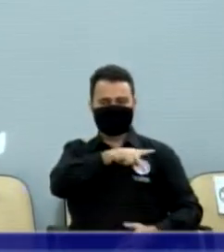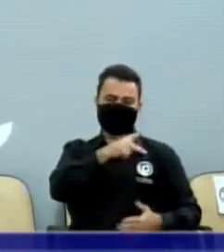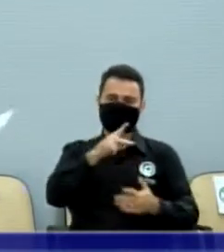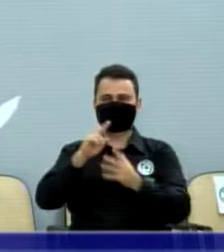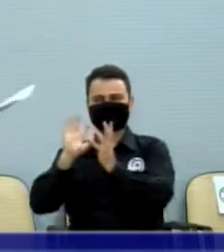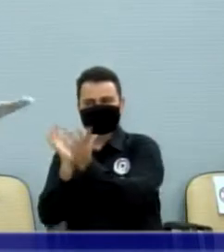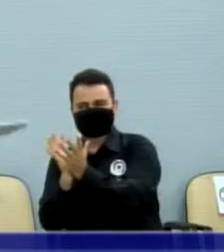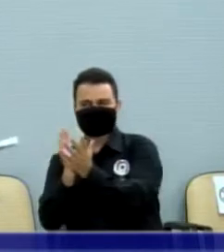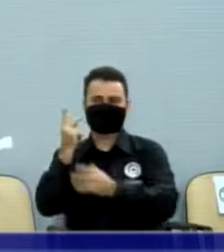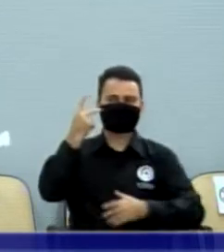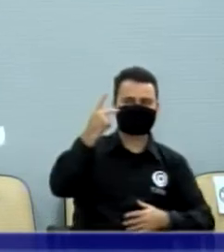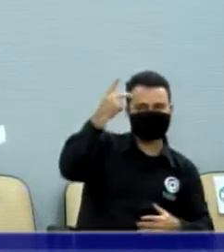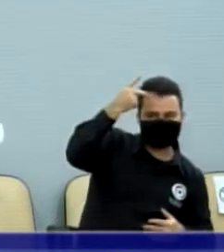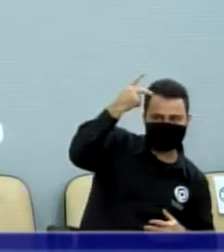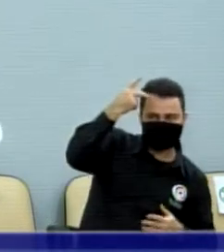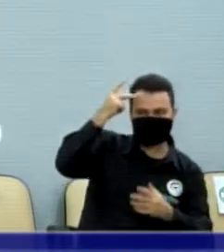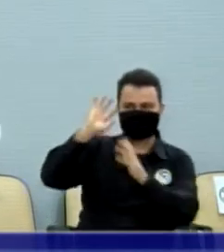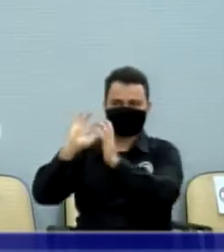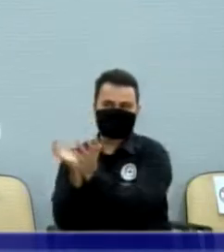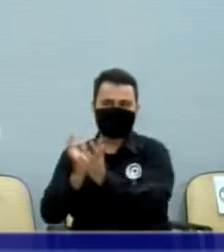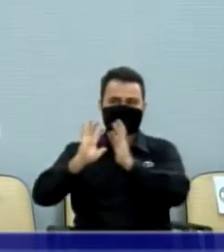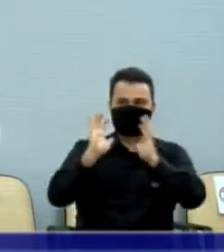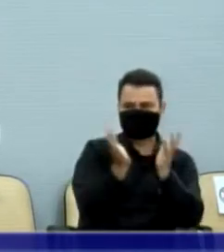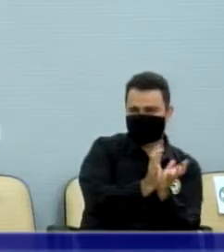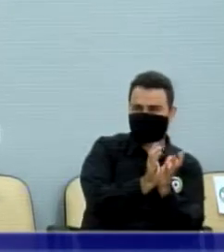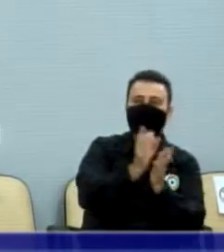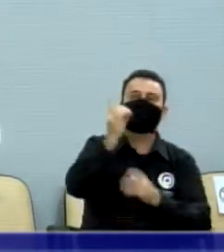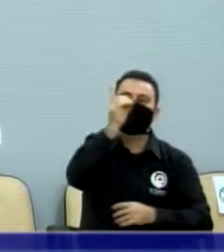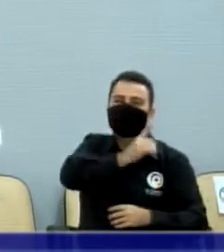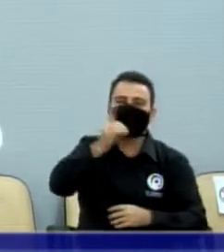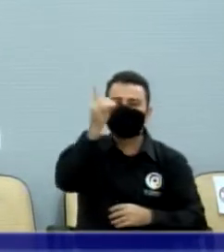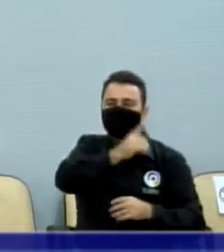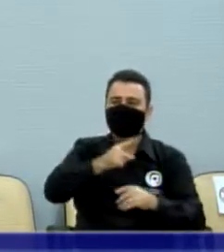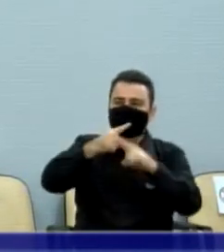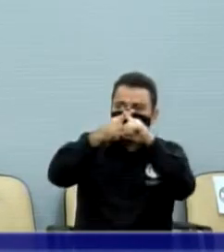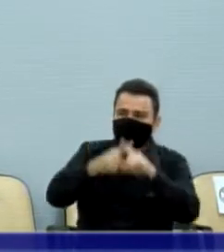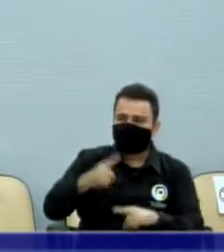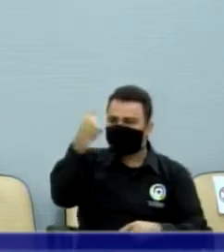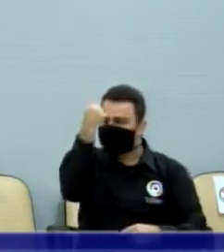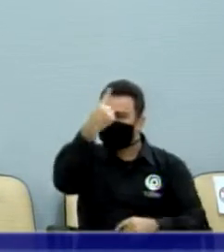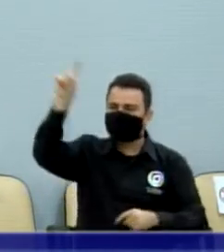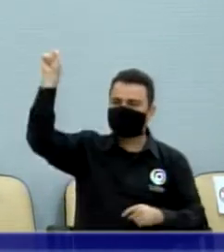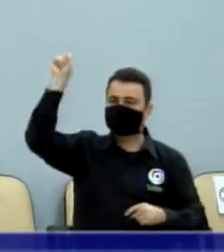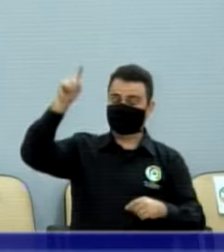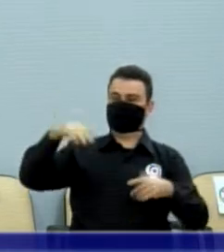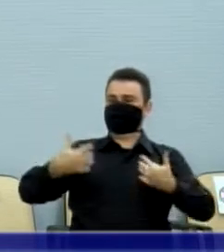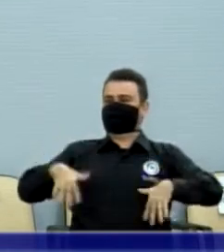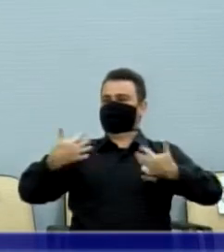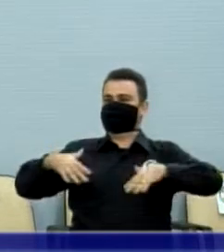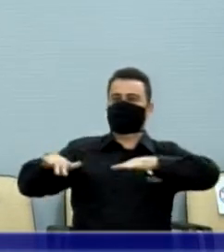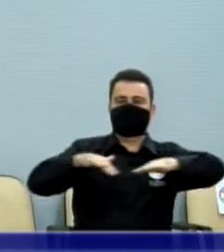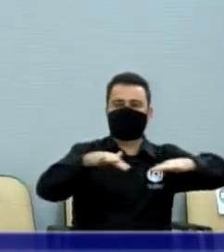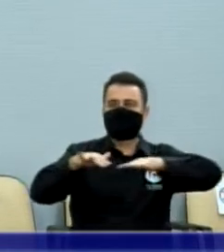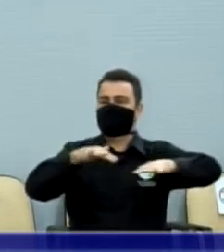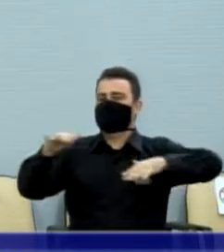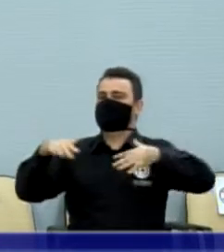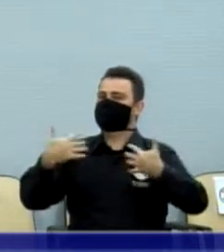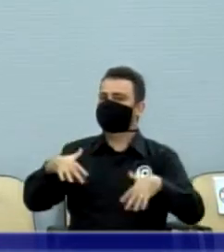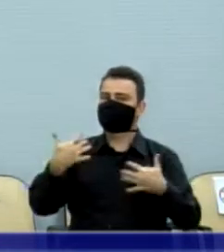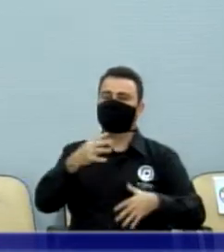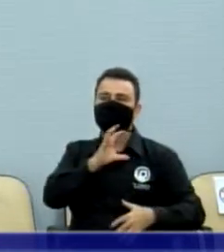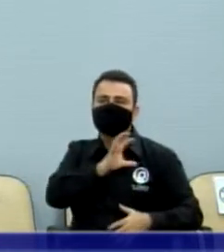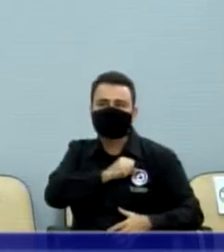nos proporcionaram uma belíssima final neste domingo, mas por que que vou destacar o futebol? Porque o futebol é apaixonante, é